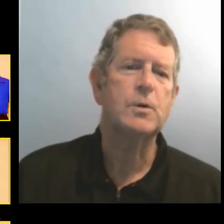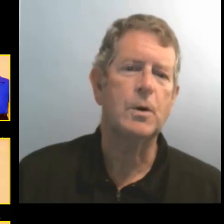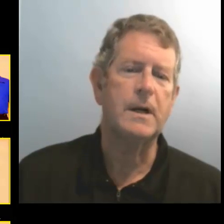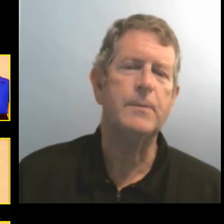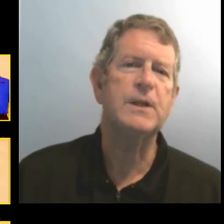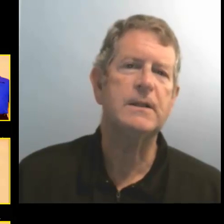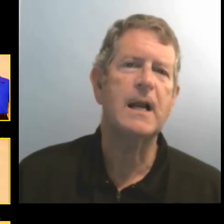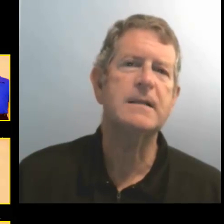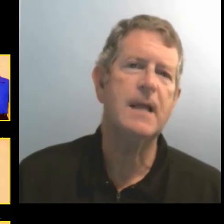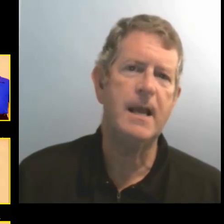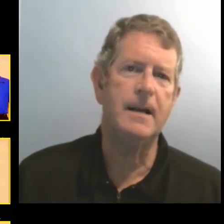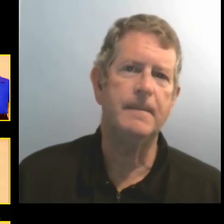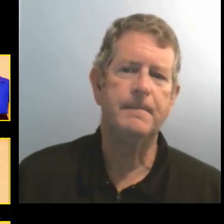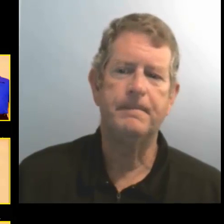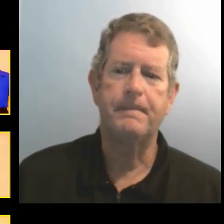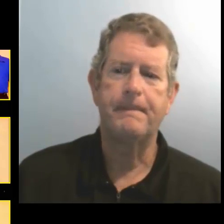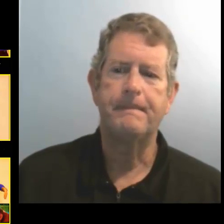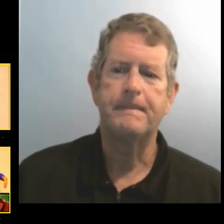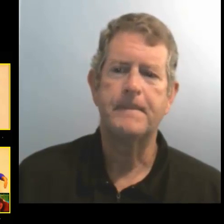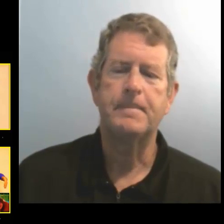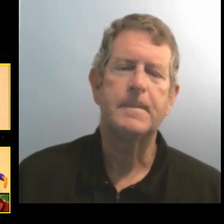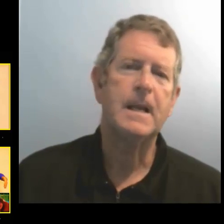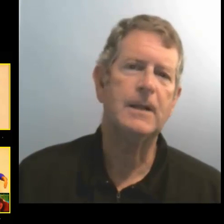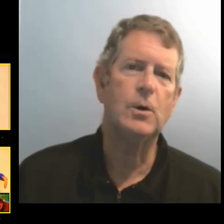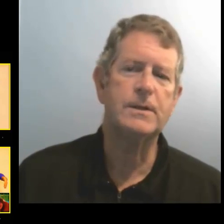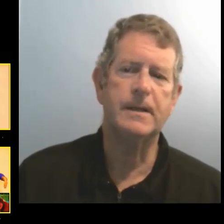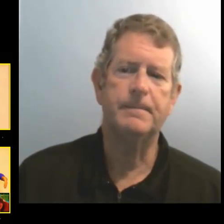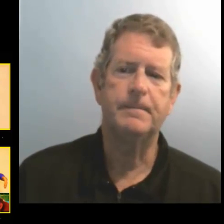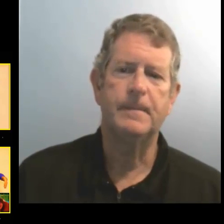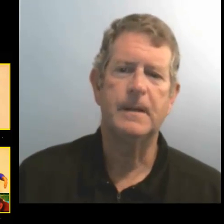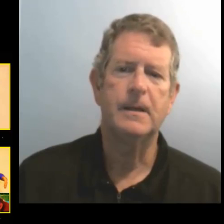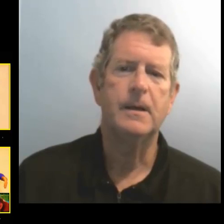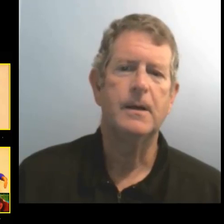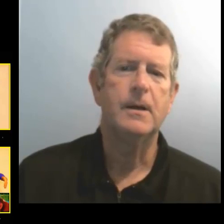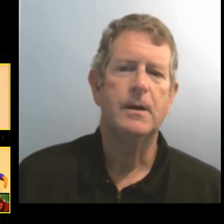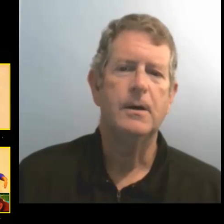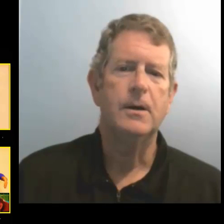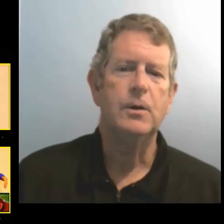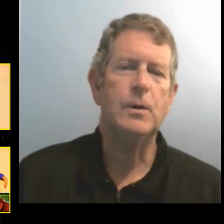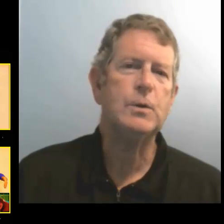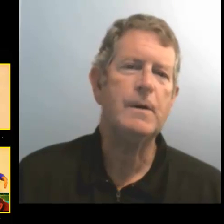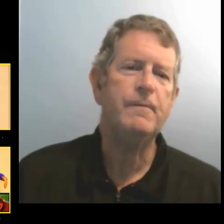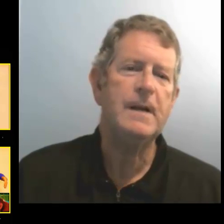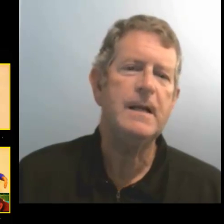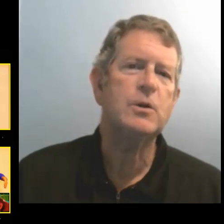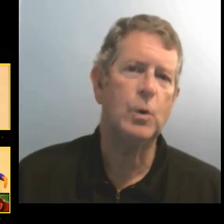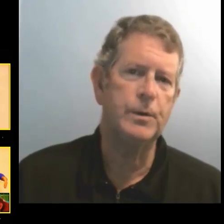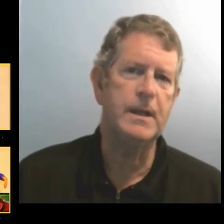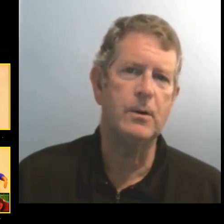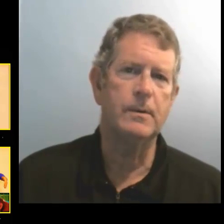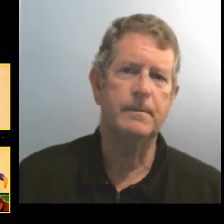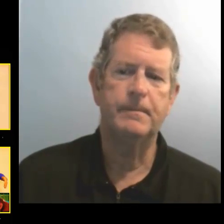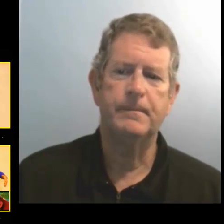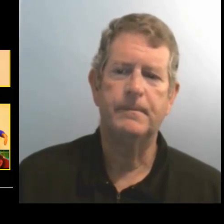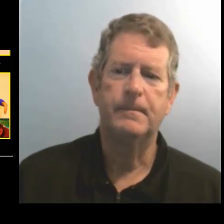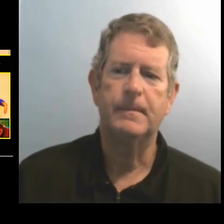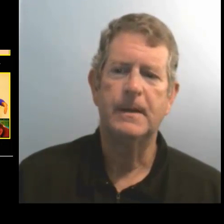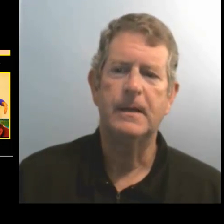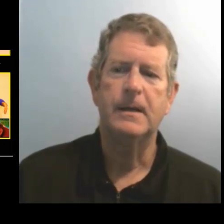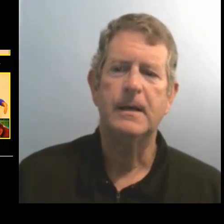Nosotros corremos detrás de él. 14. Yo estoy feliz contigo.